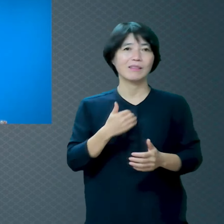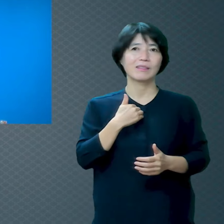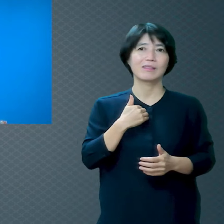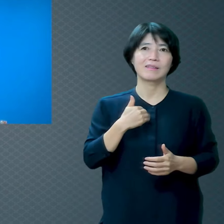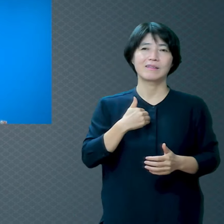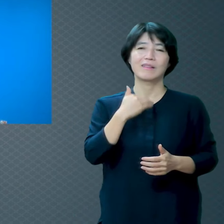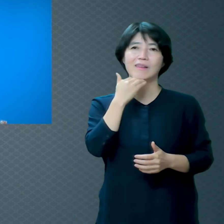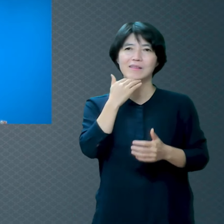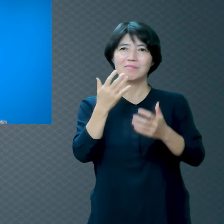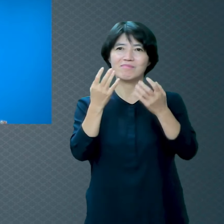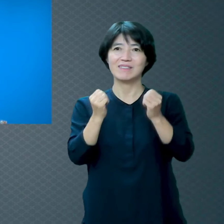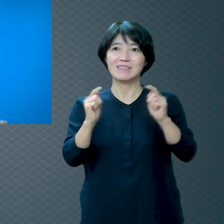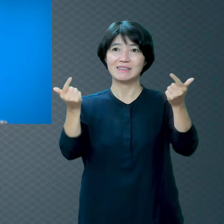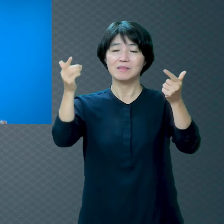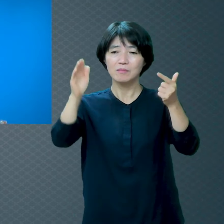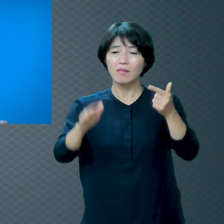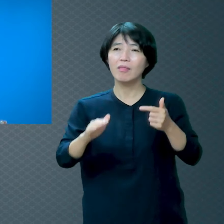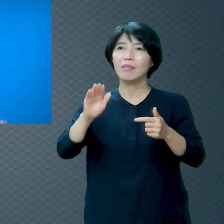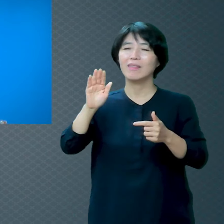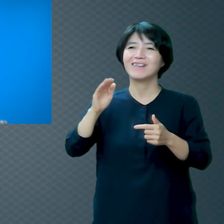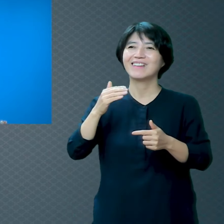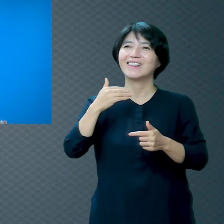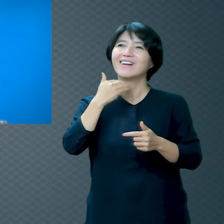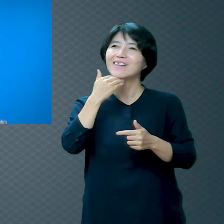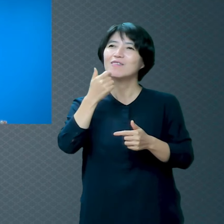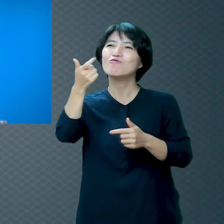않았습니다만 60을 앞두고 있는데